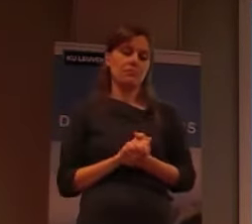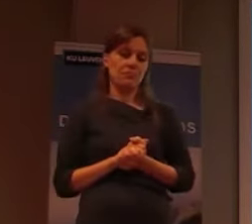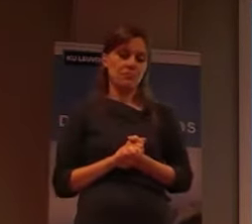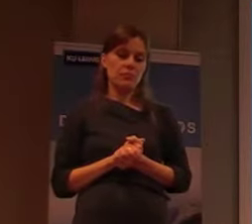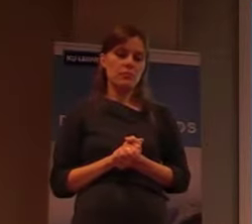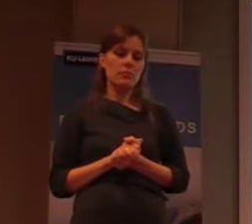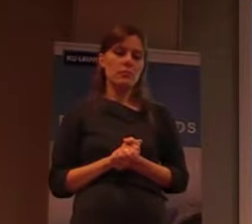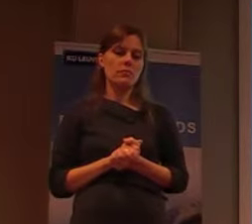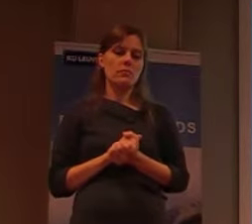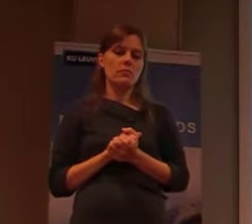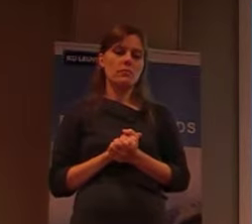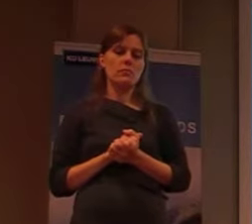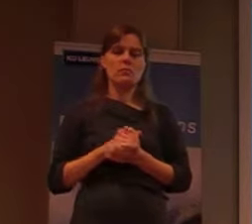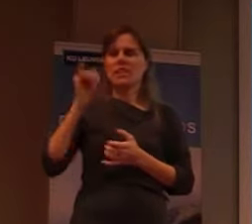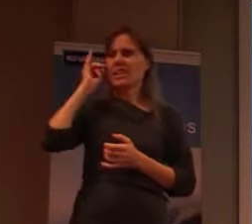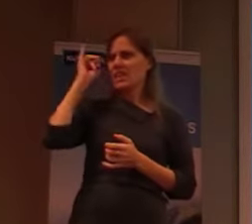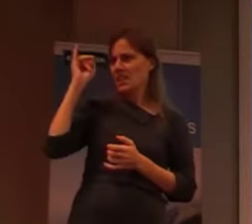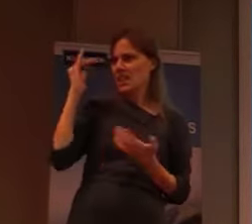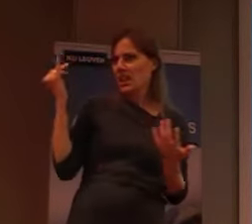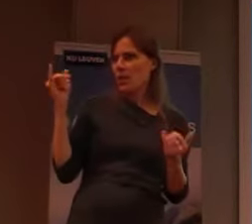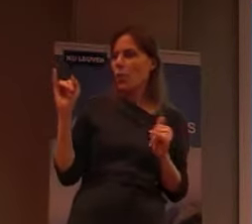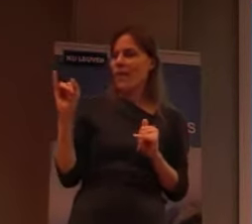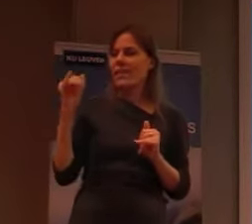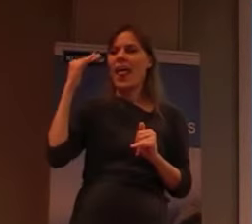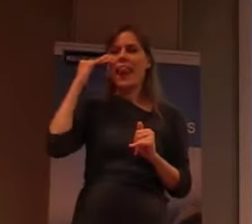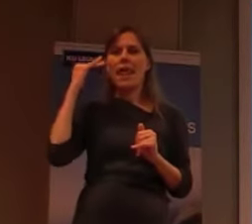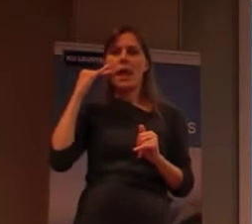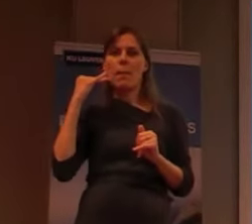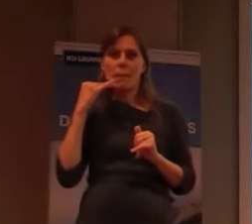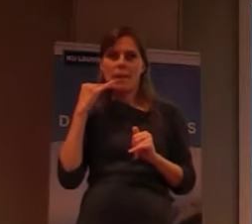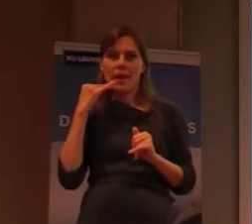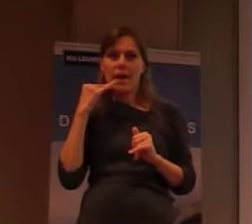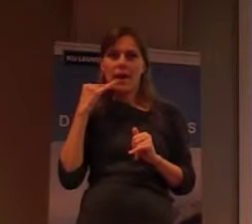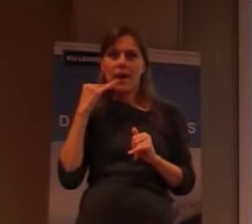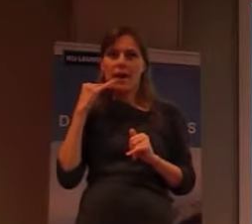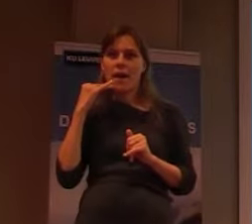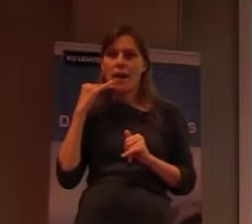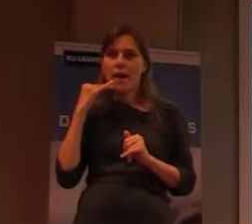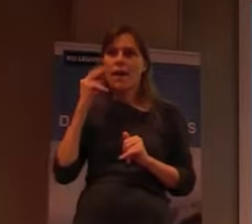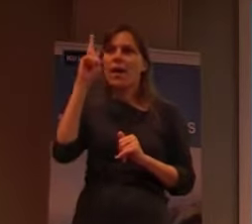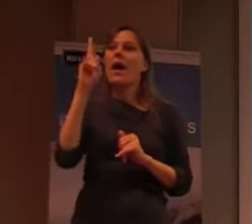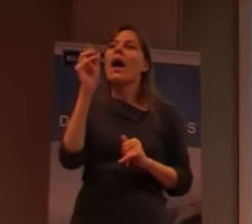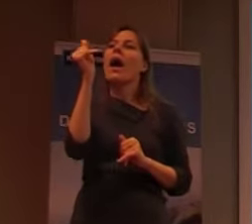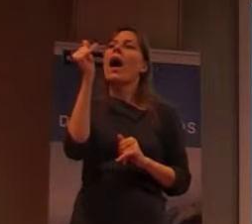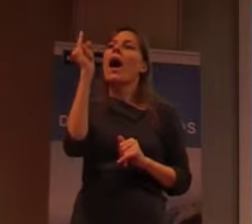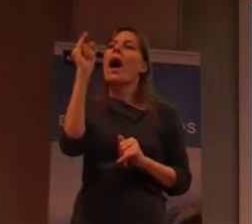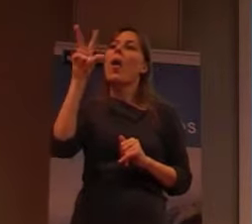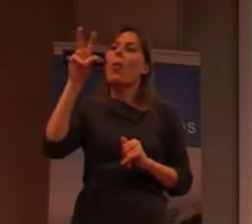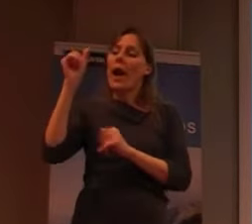het idee is, dat waarschijnlijk lepra, naar Hawaii, is gekomen, door de Chinese